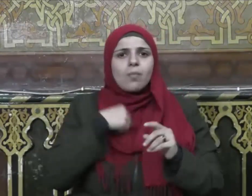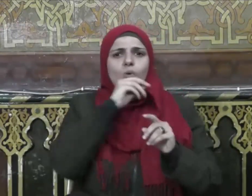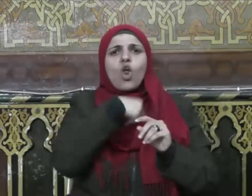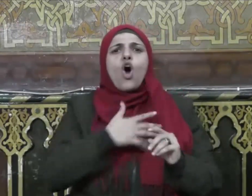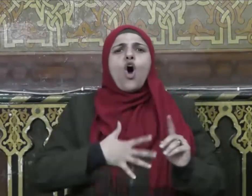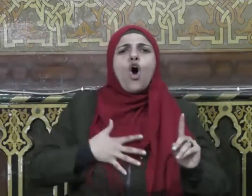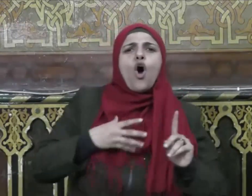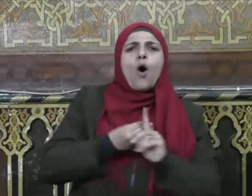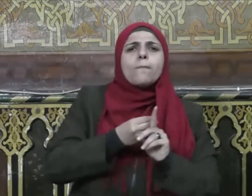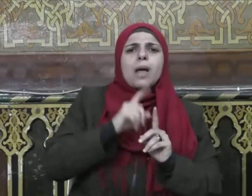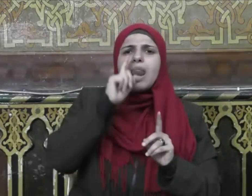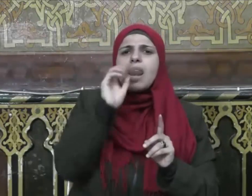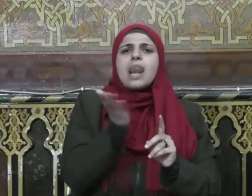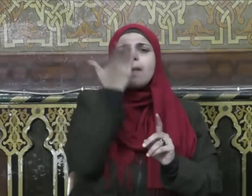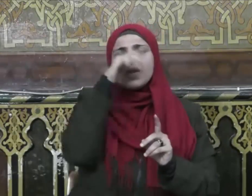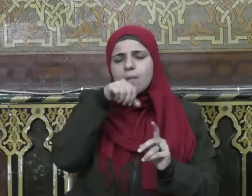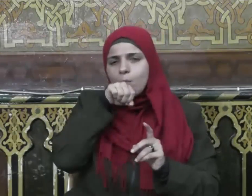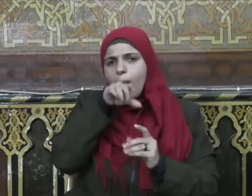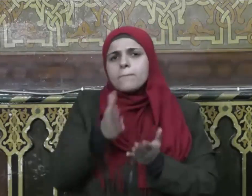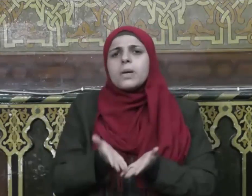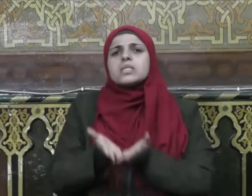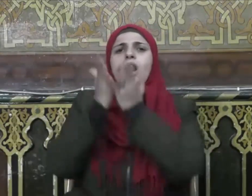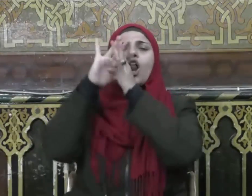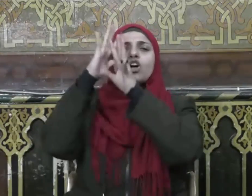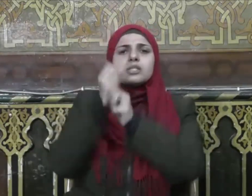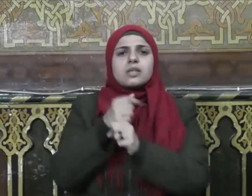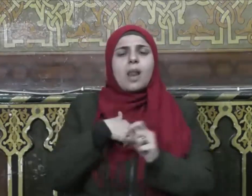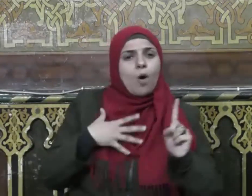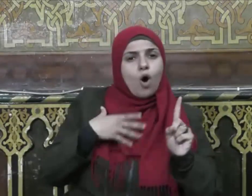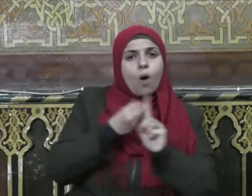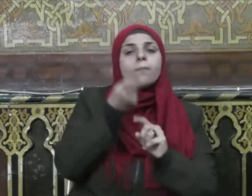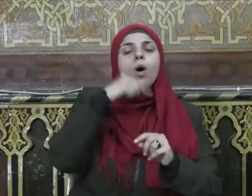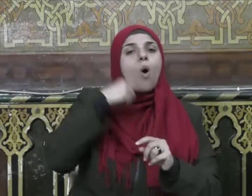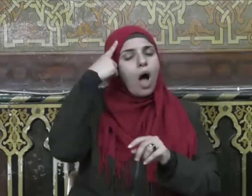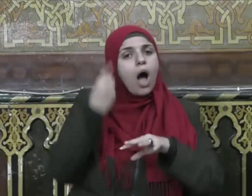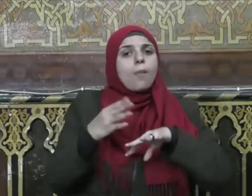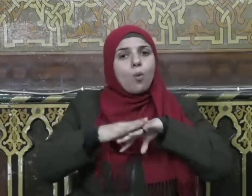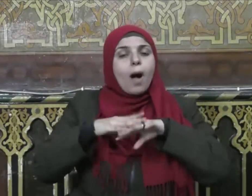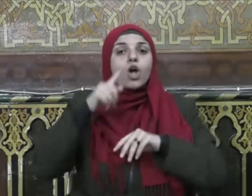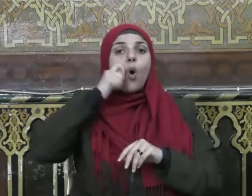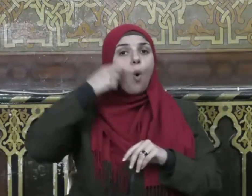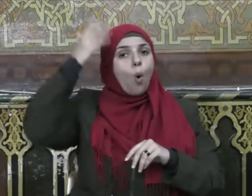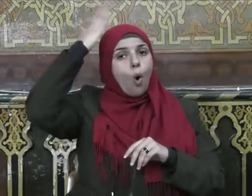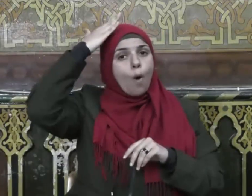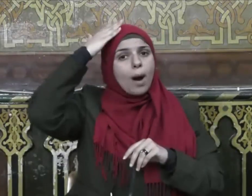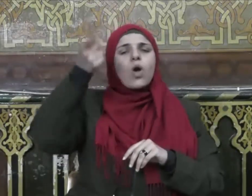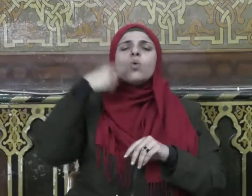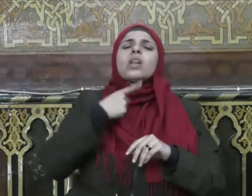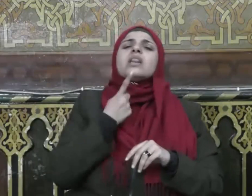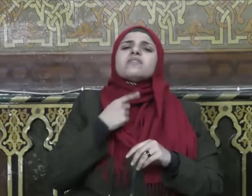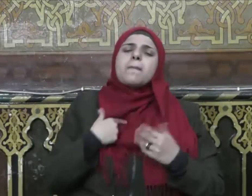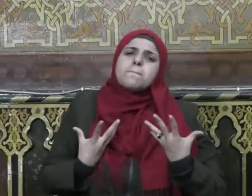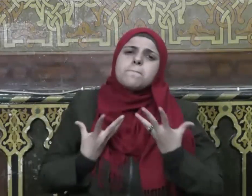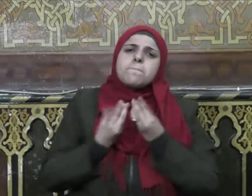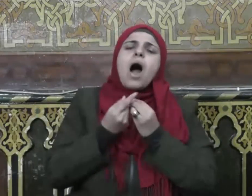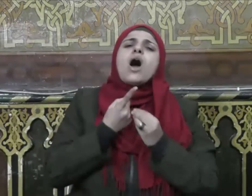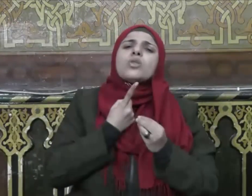النبي صلى الله عليه وسلم وأبا بكر وعمر وأرجو أن أكون معهم بحبي